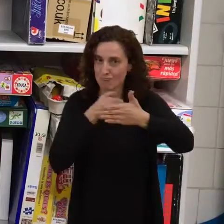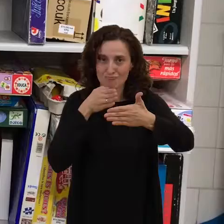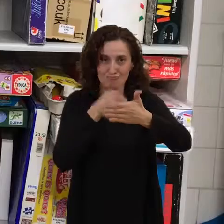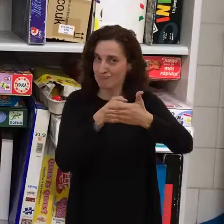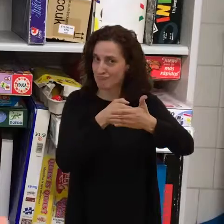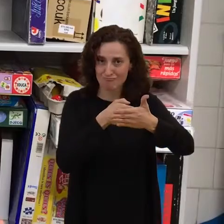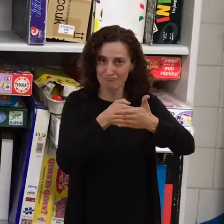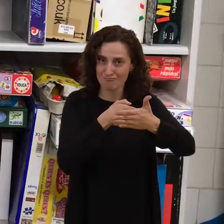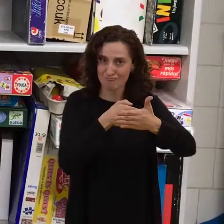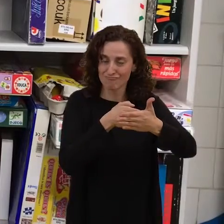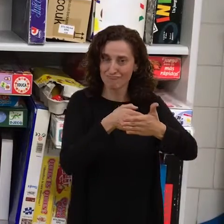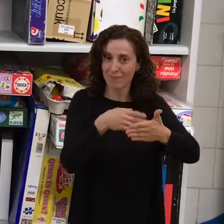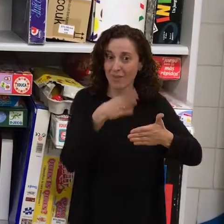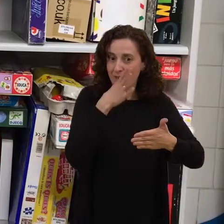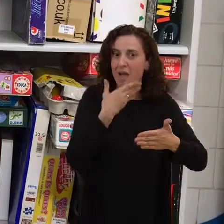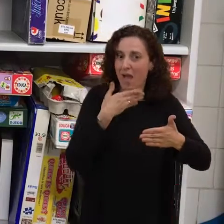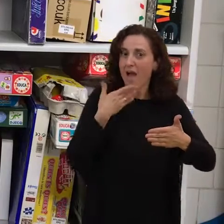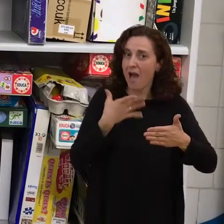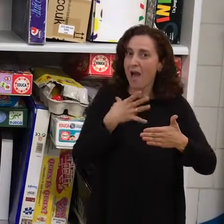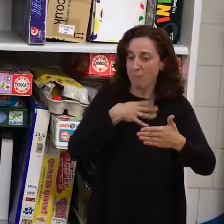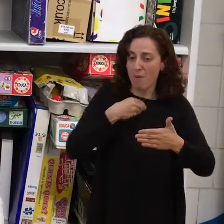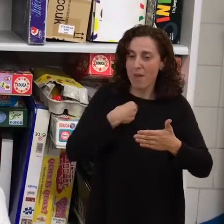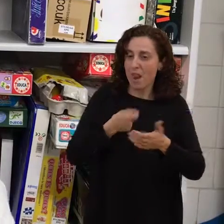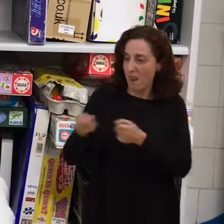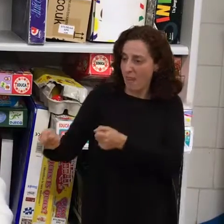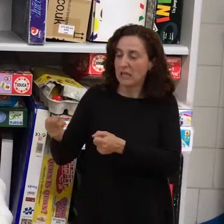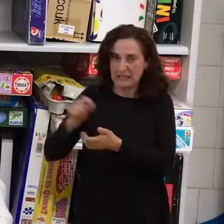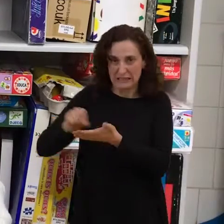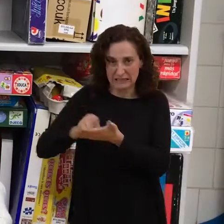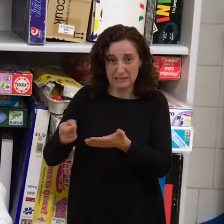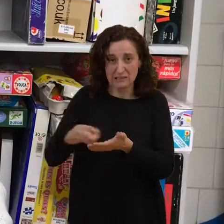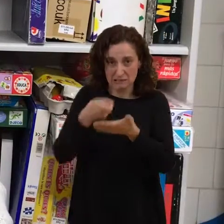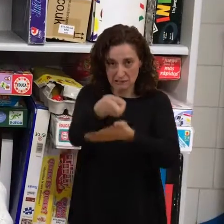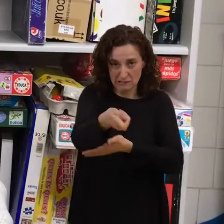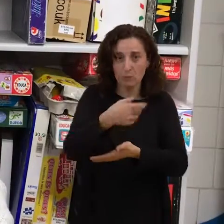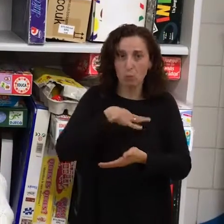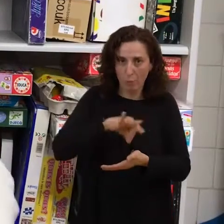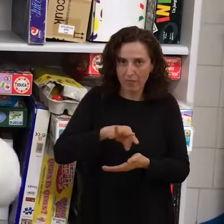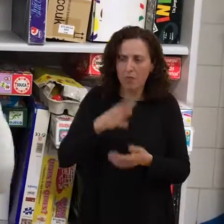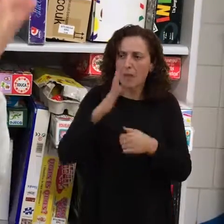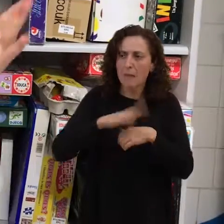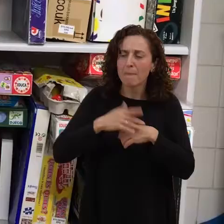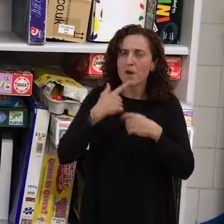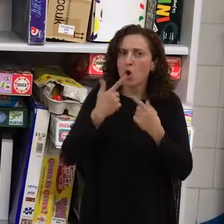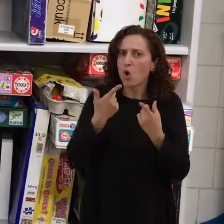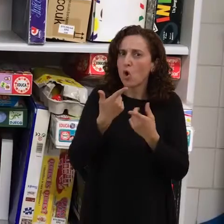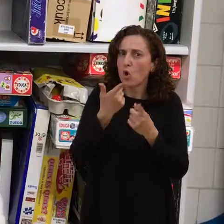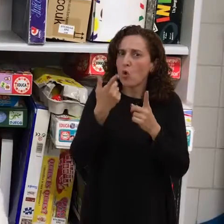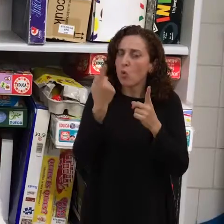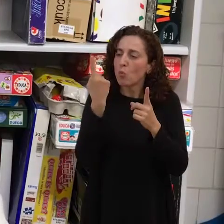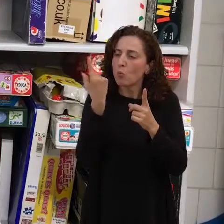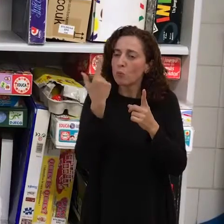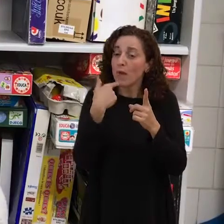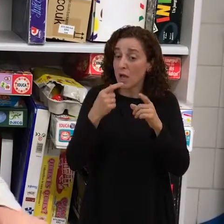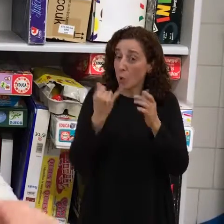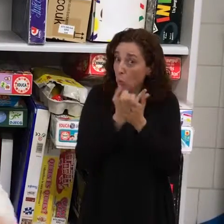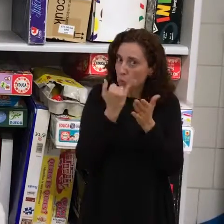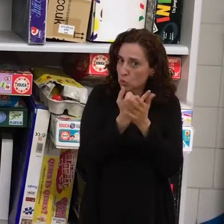apuntan en los cursos, que cuando se les están los cursos a las entidades, hay un punto que dice que